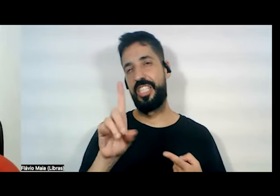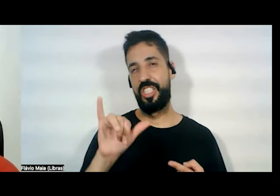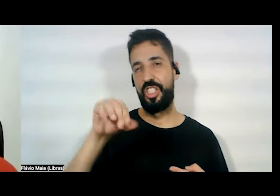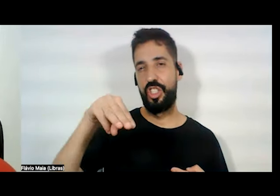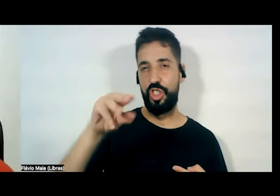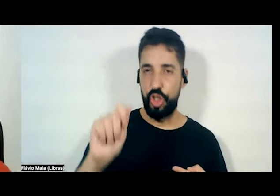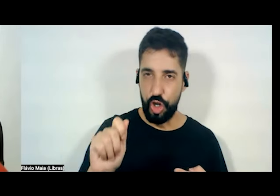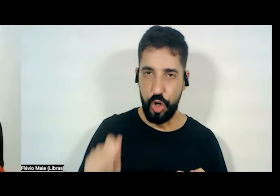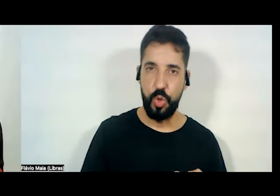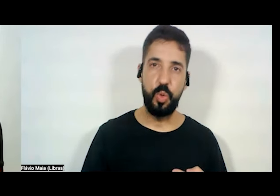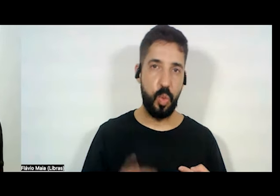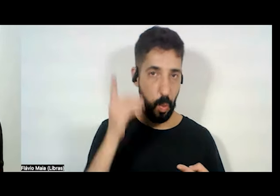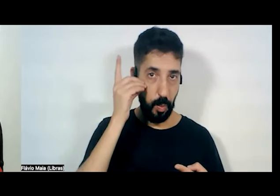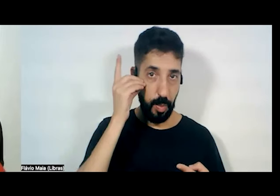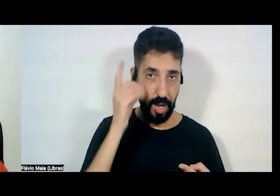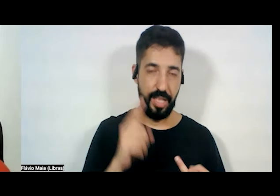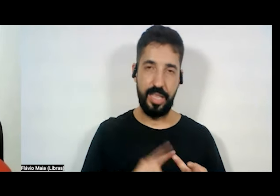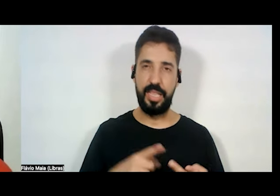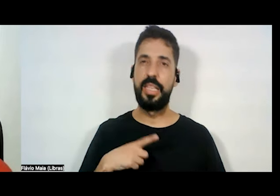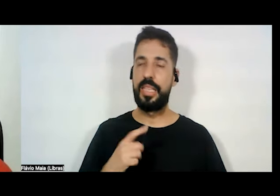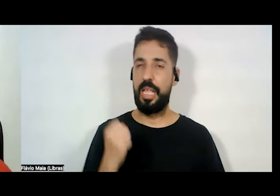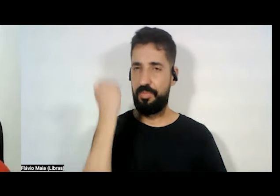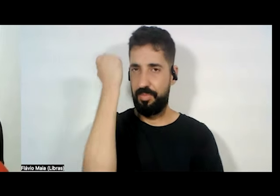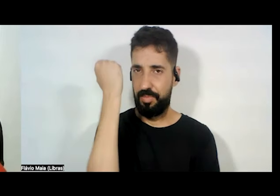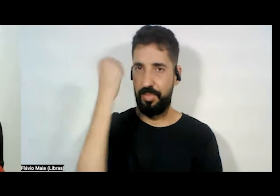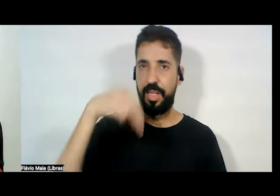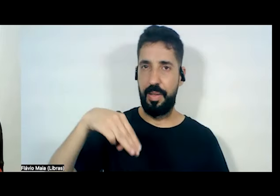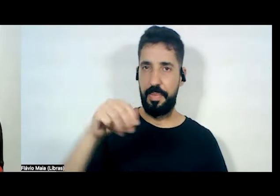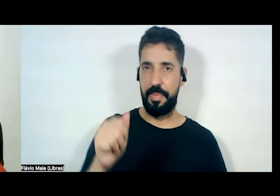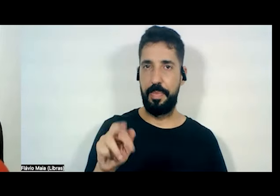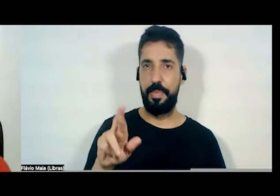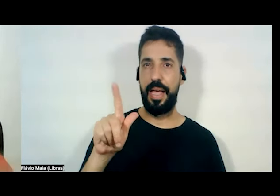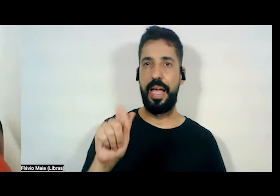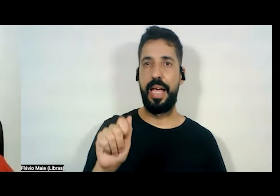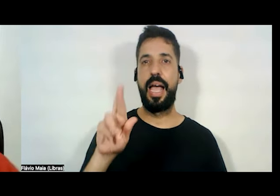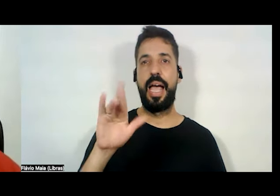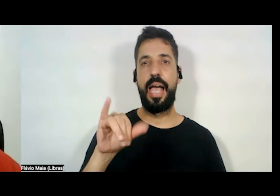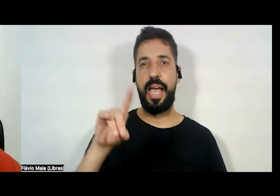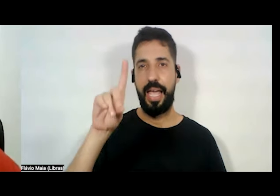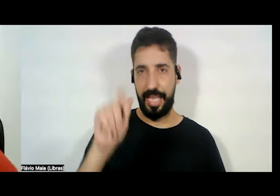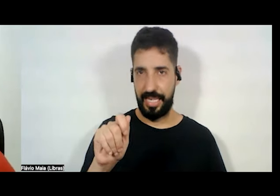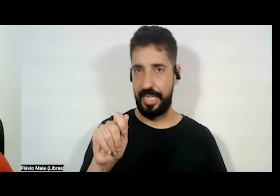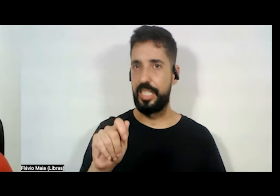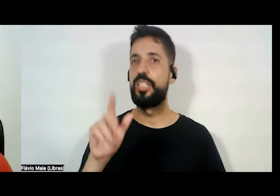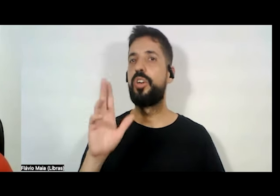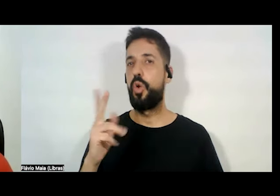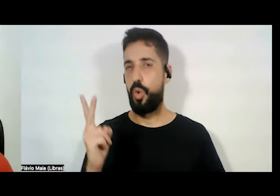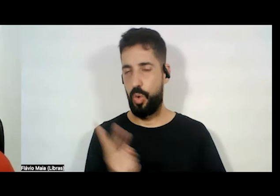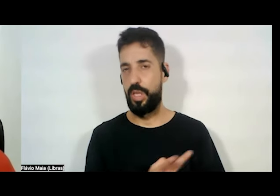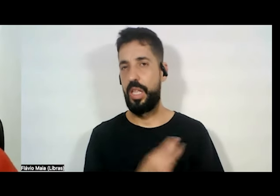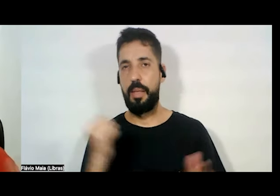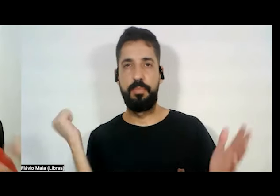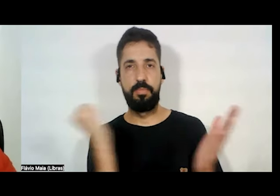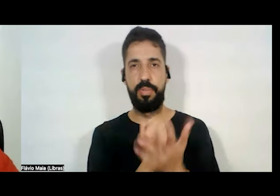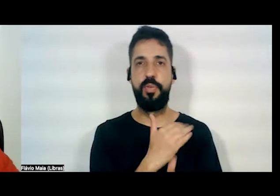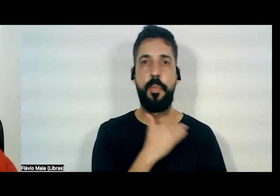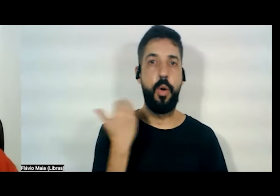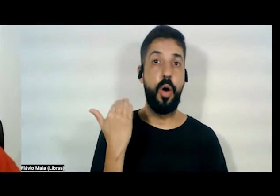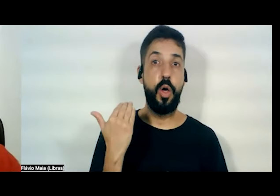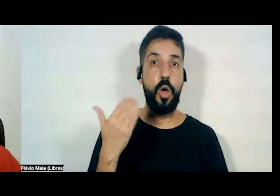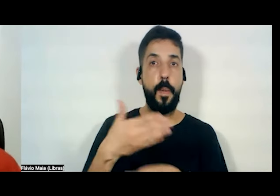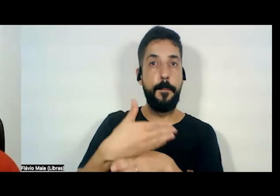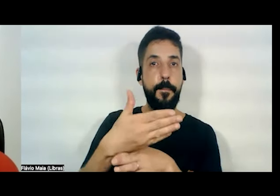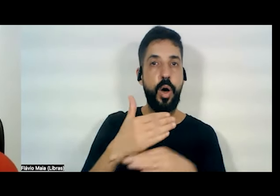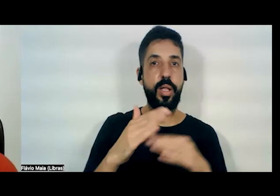resistência de Margarida Maria Alves, que foi assassinada na porta da sua casa, cujo crime